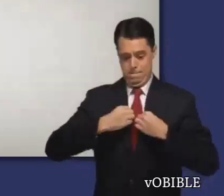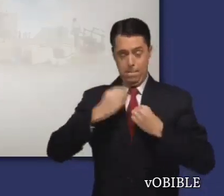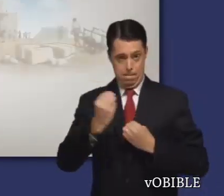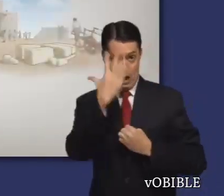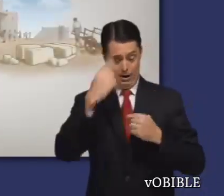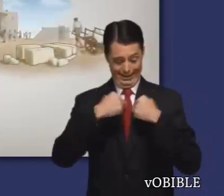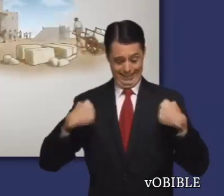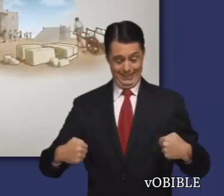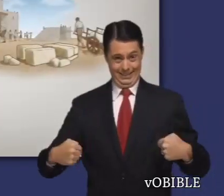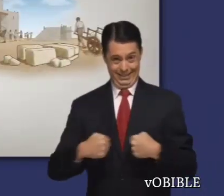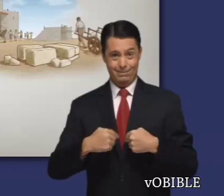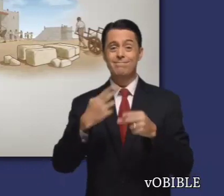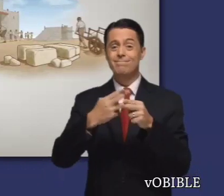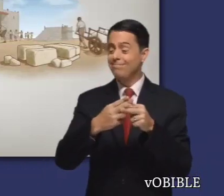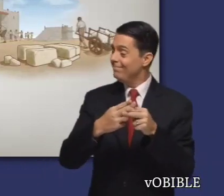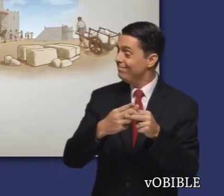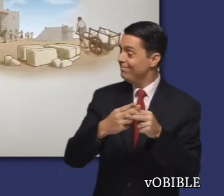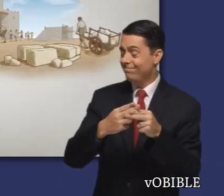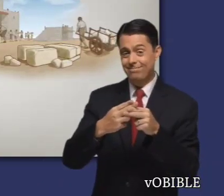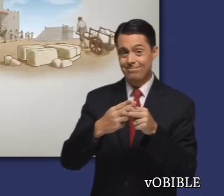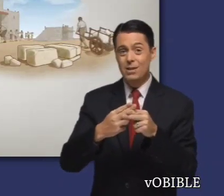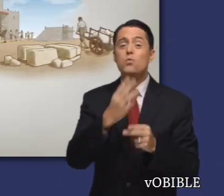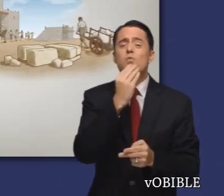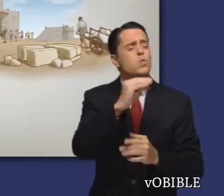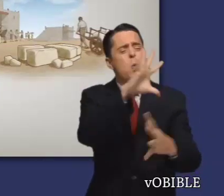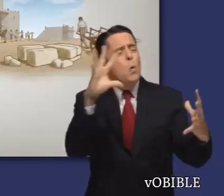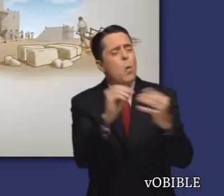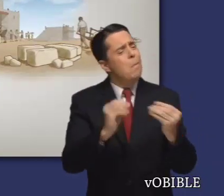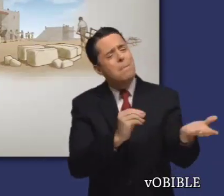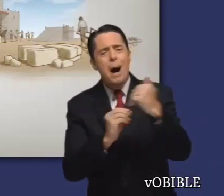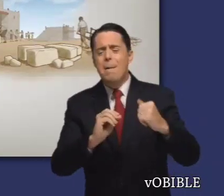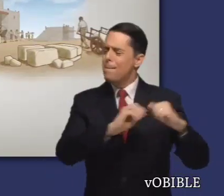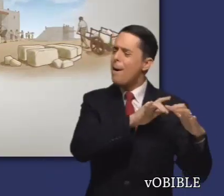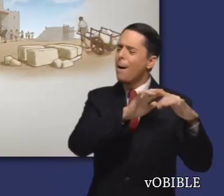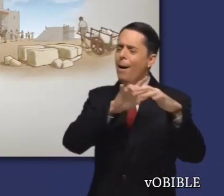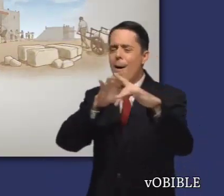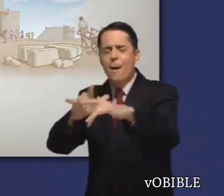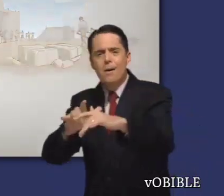y se ponen manos a la obra tan sólo 23 días después de que Ageo empiece a profetizar.